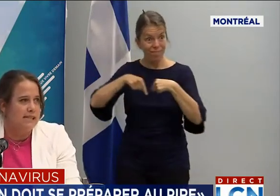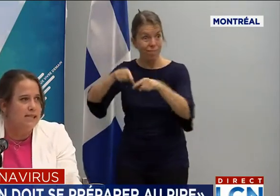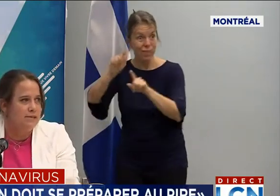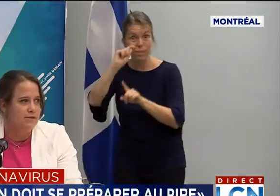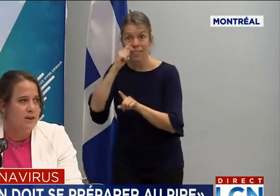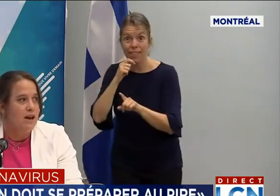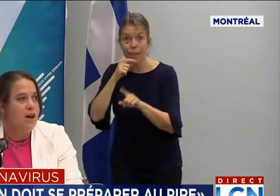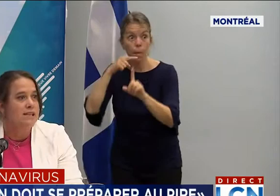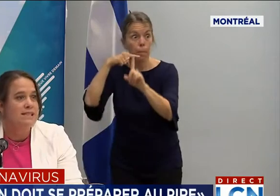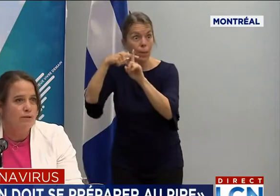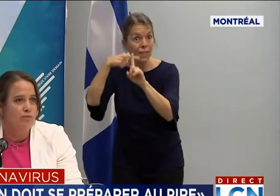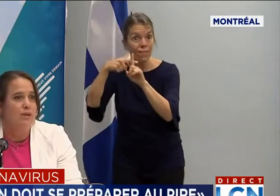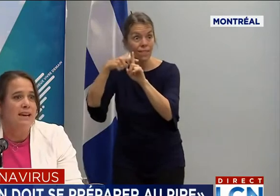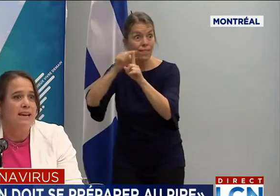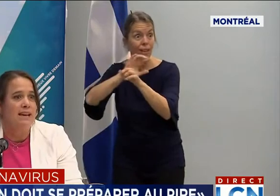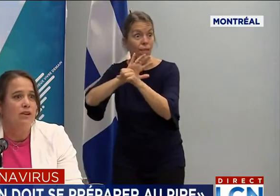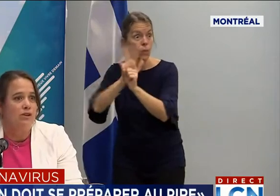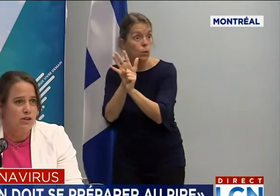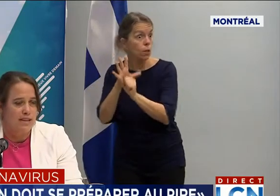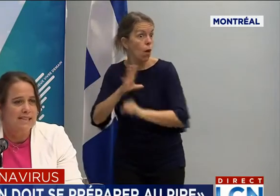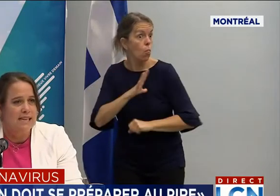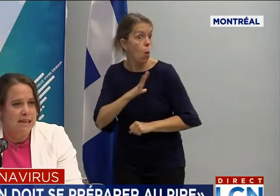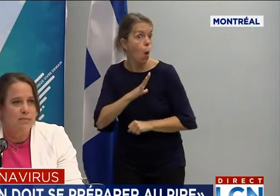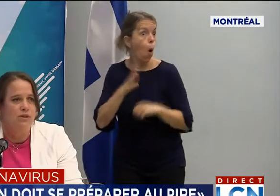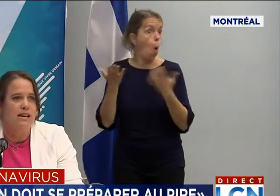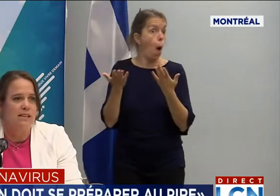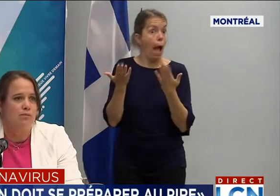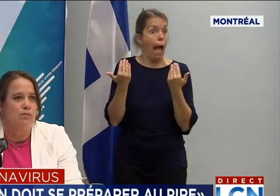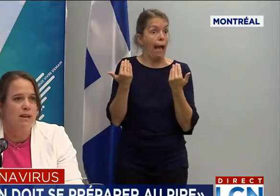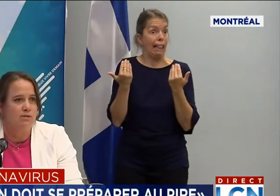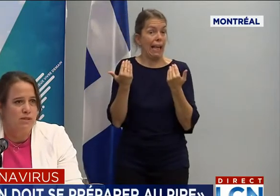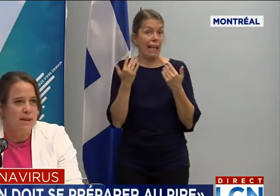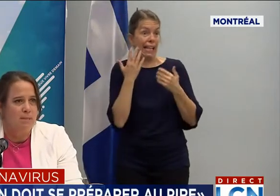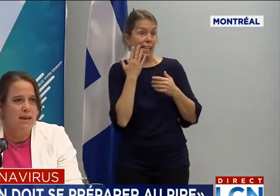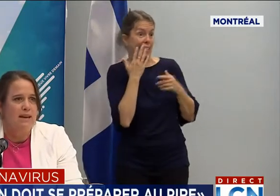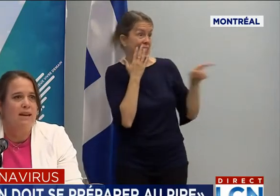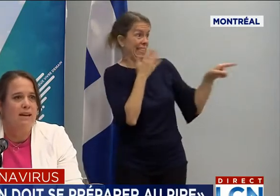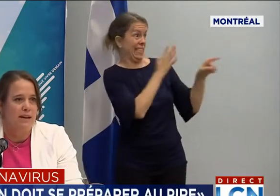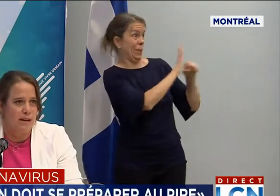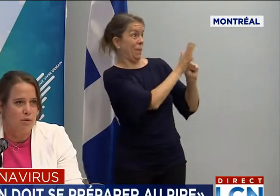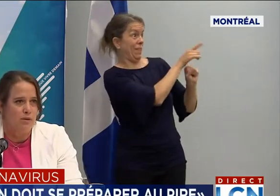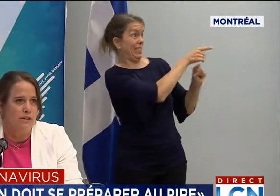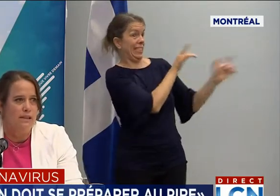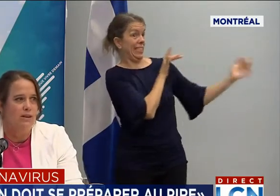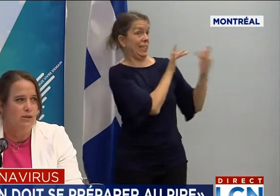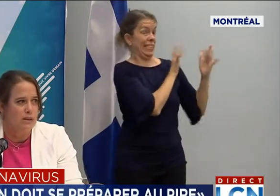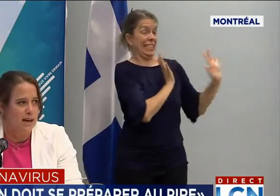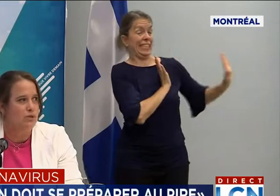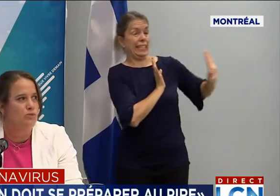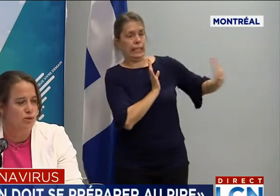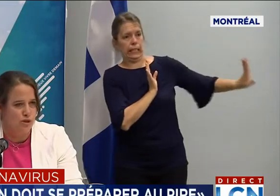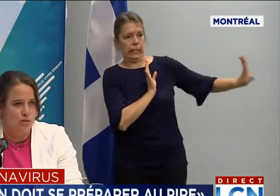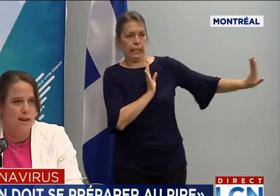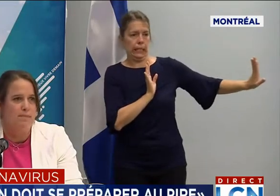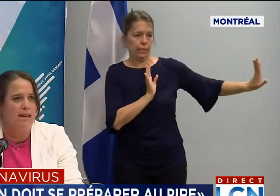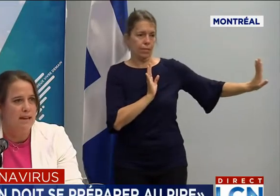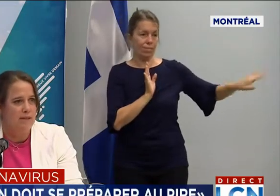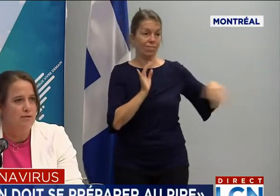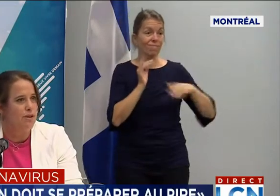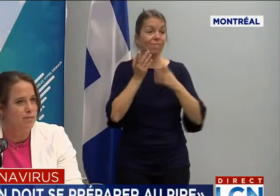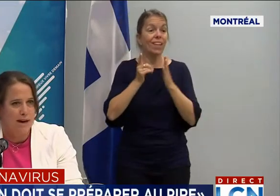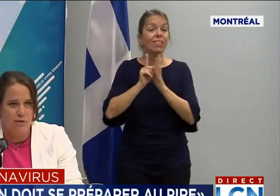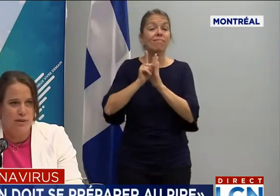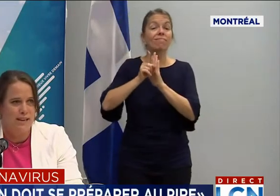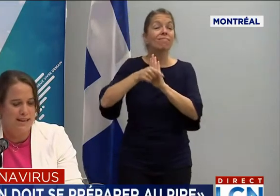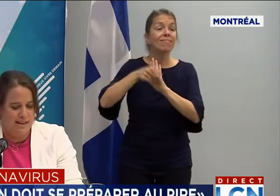significatifs, s'il vous plaît, lorsque les équipes de santé publique vous appellent, répondez. On tente de vous rejoindre par